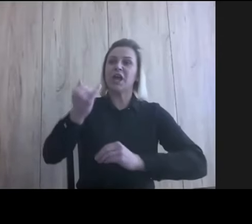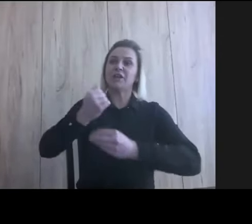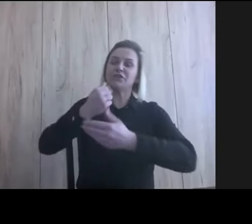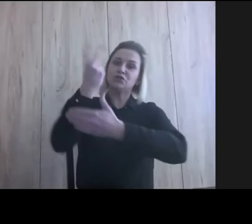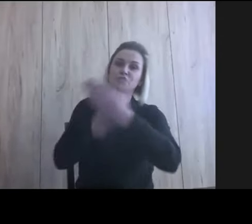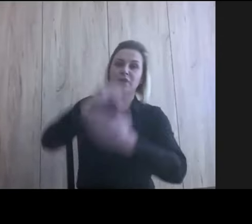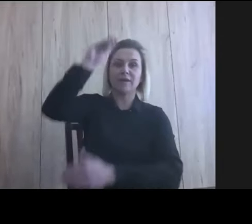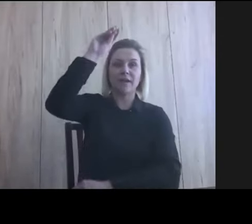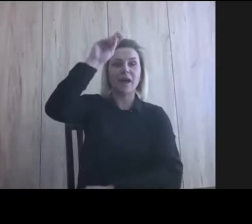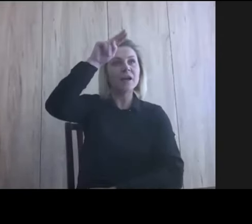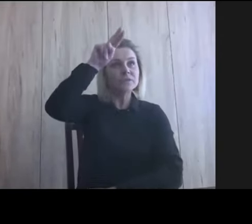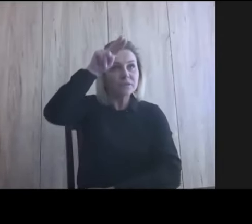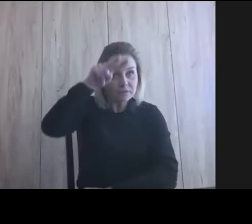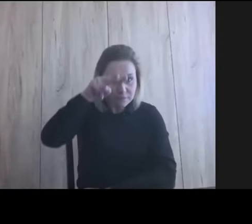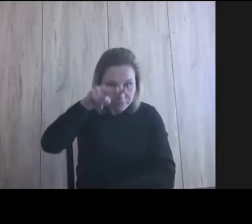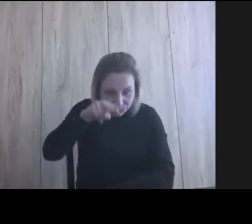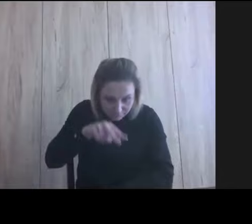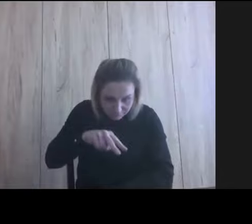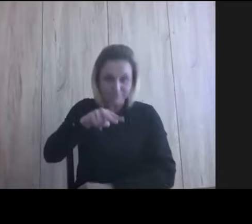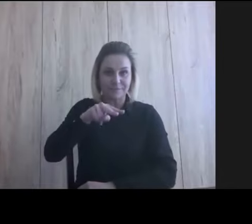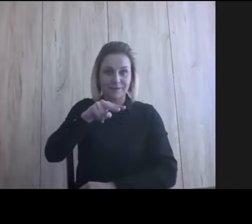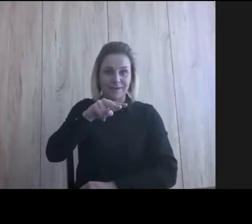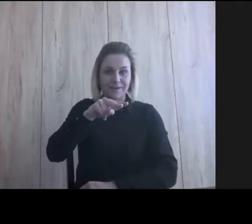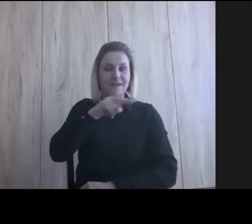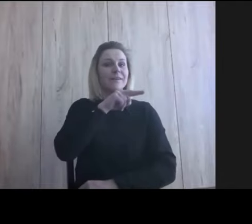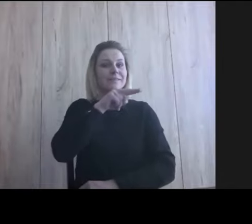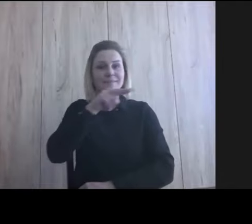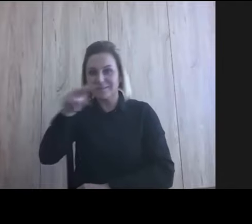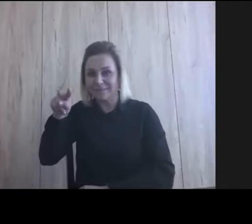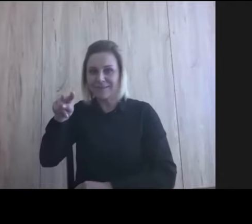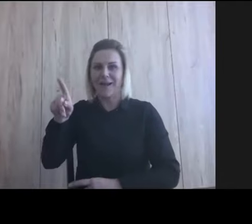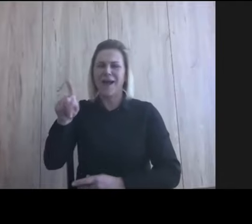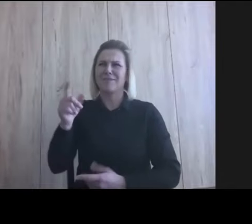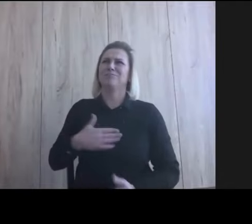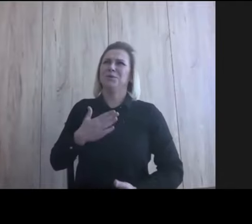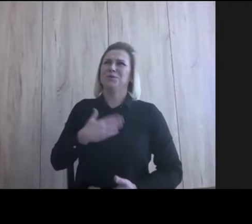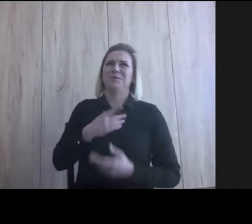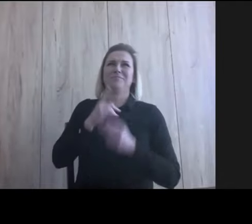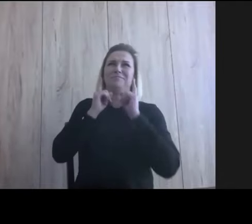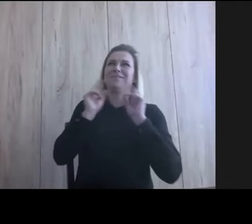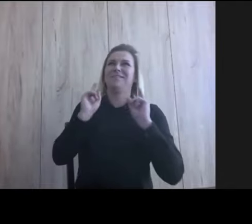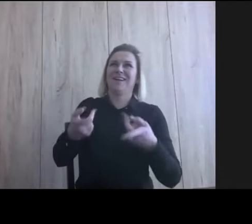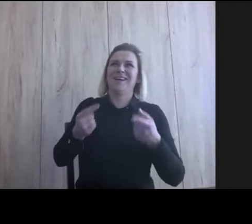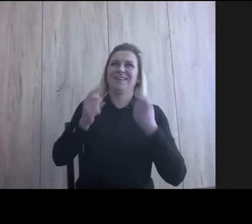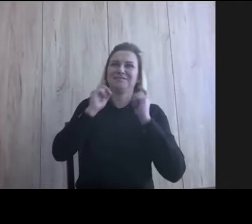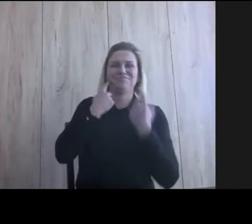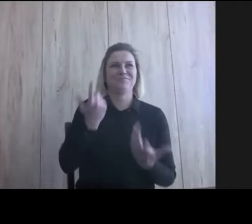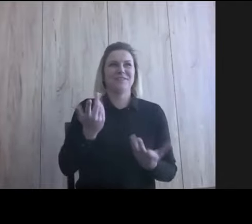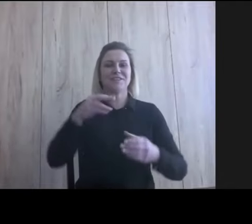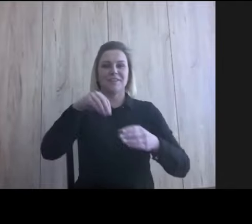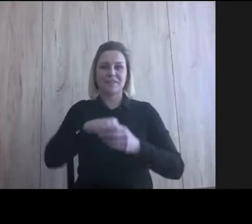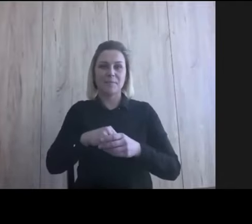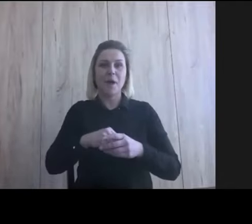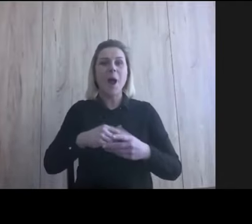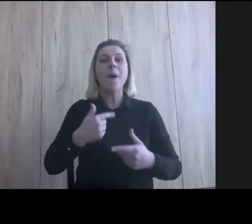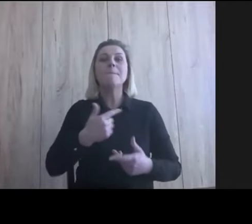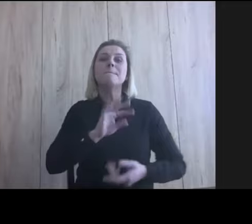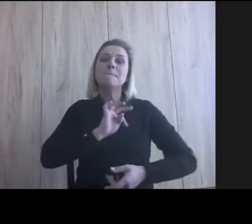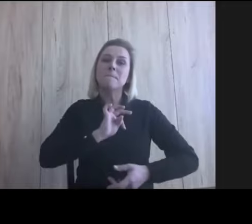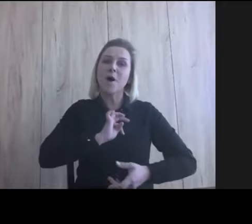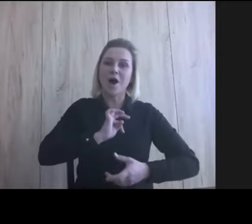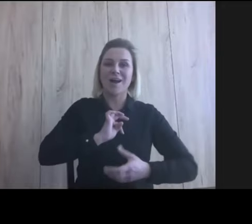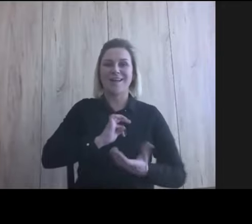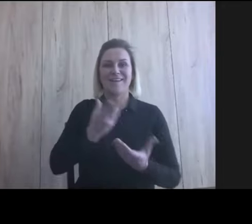chyba to tak nie działa, nie? I strasznie mnie to rozbawiło i jednocześnie uświadomiło mi, że moje preferencje